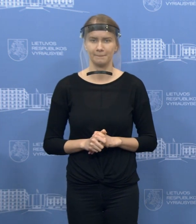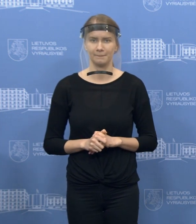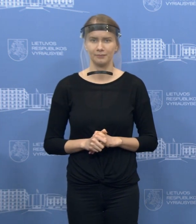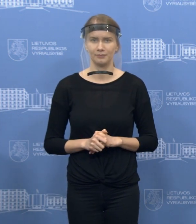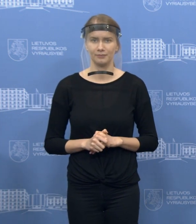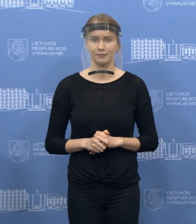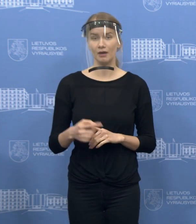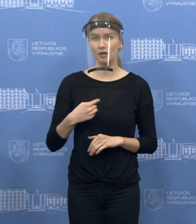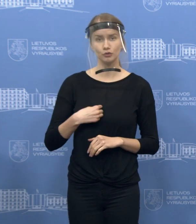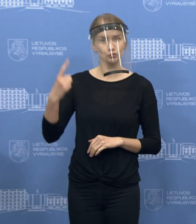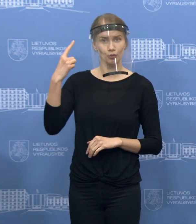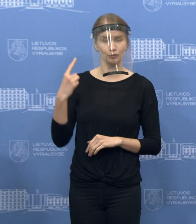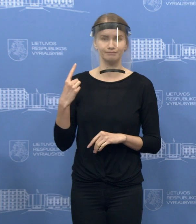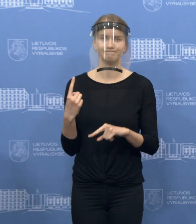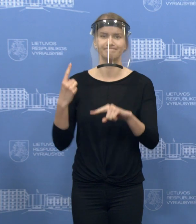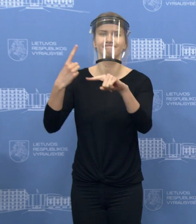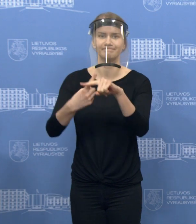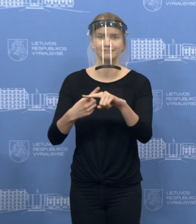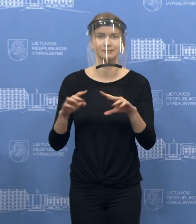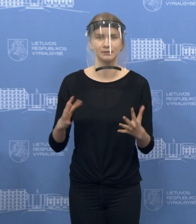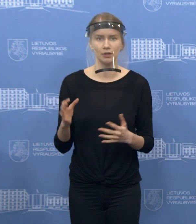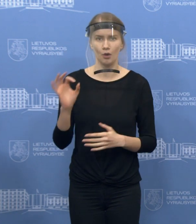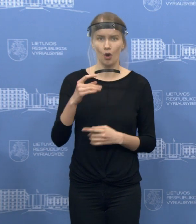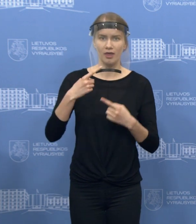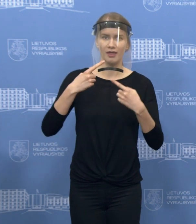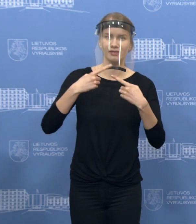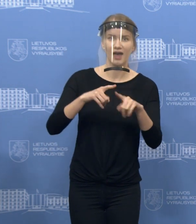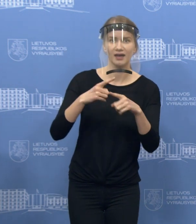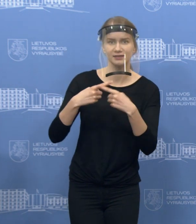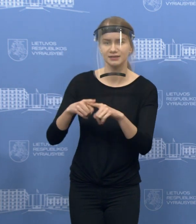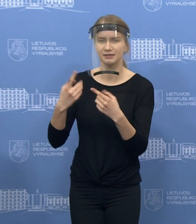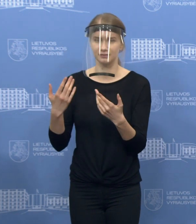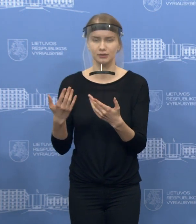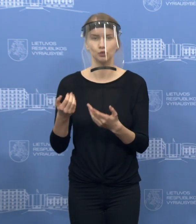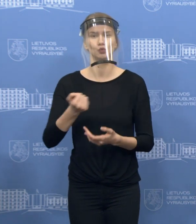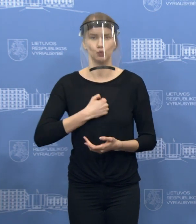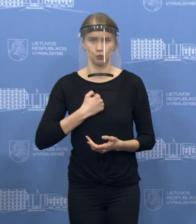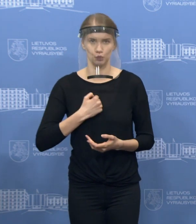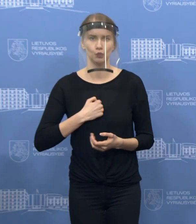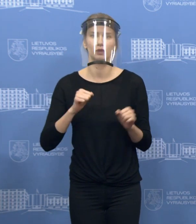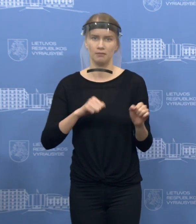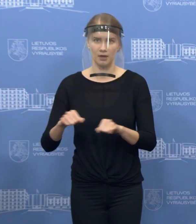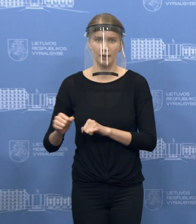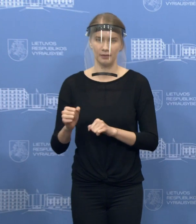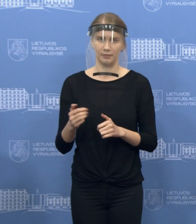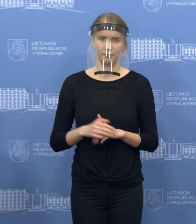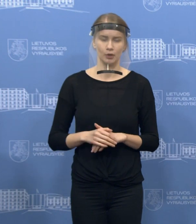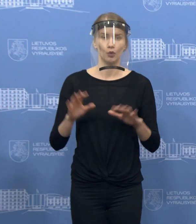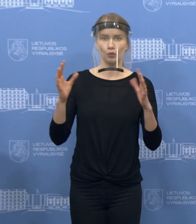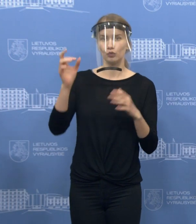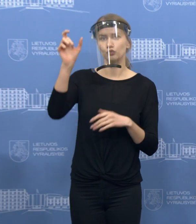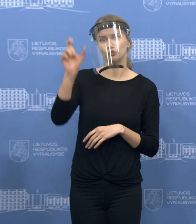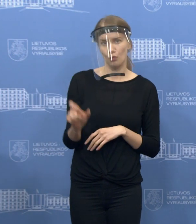noriu pasakyti dar, kad ir techninės priemonės, policija pasitelkė, kad žmonės žinotų, kad jeigu